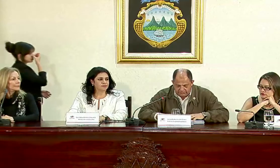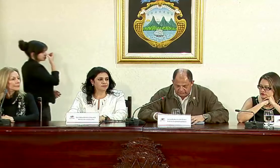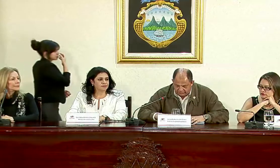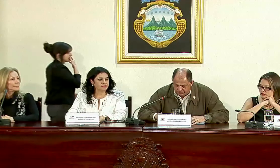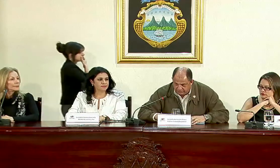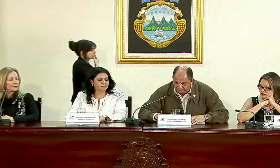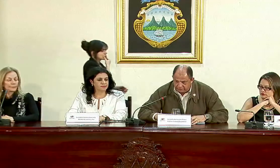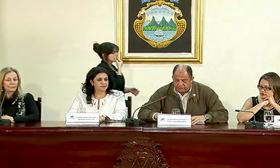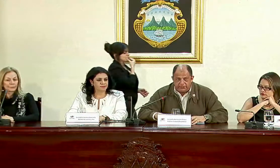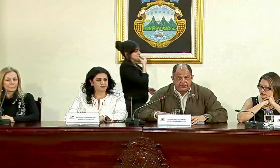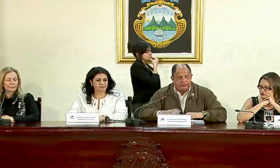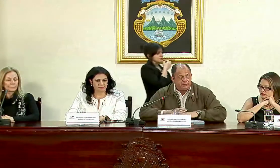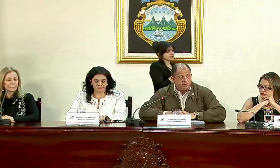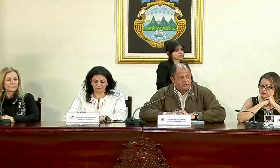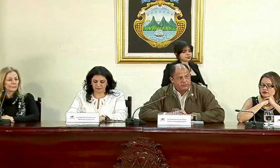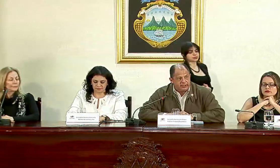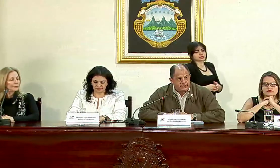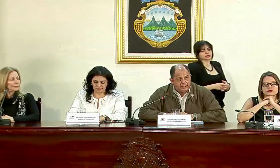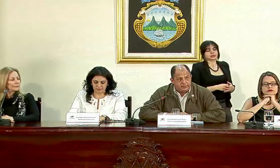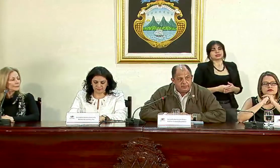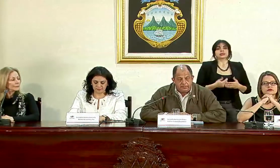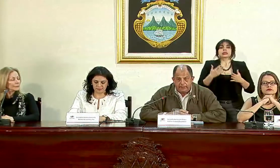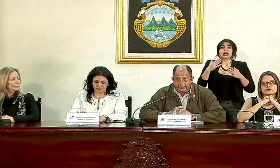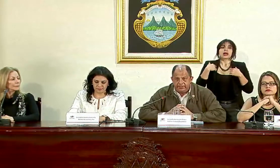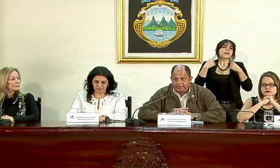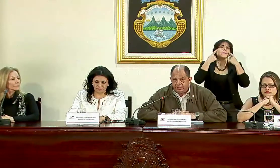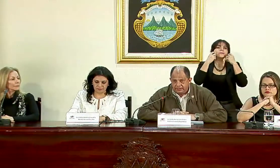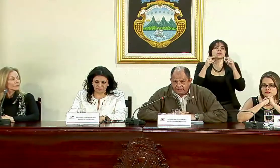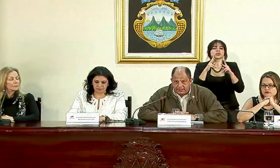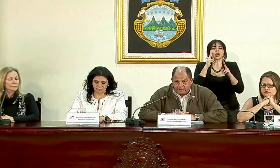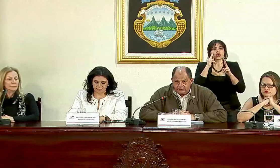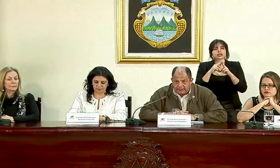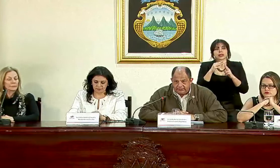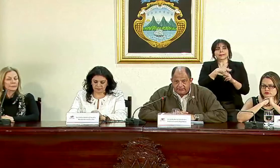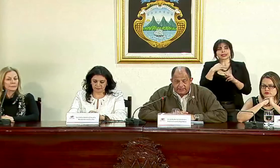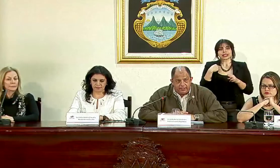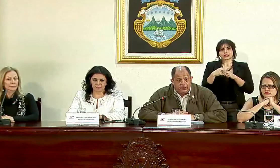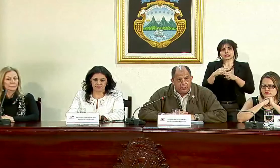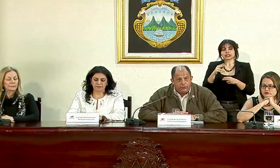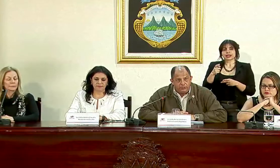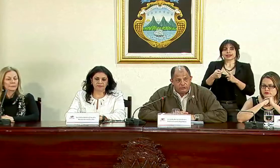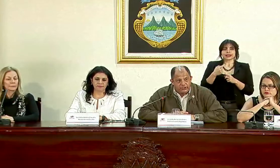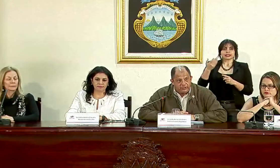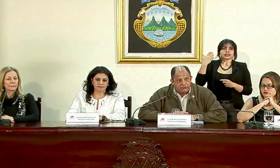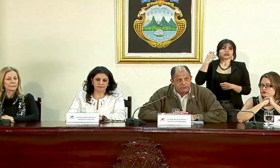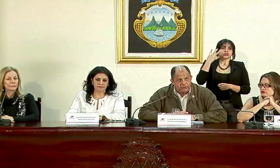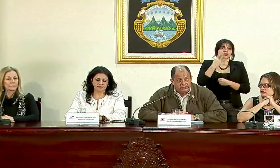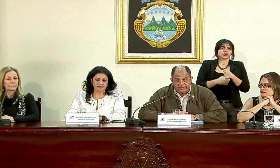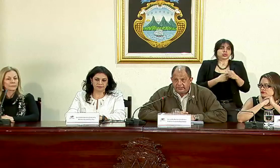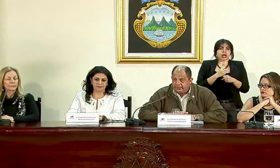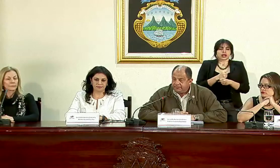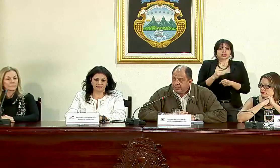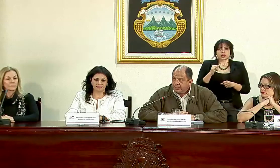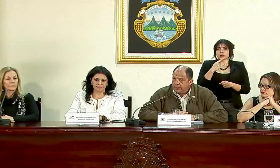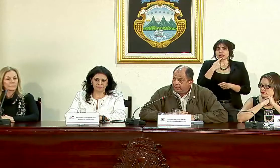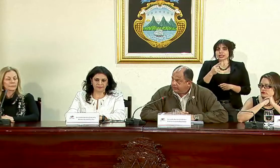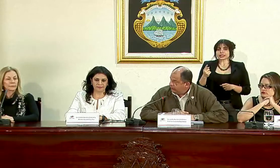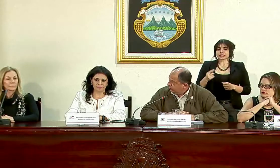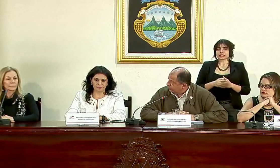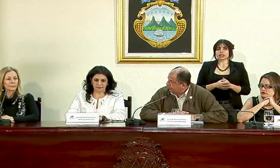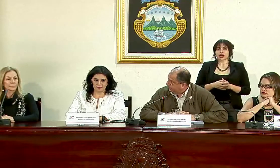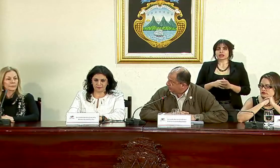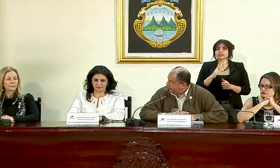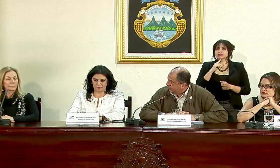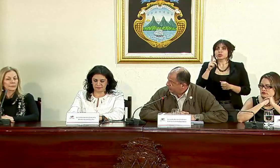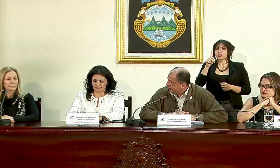Bueno, he tenido la fortuna de conocer a la ministra designada desde hace ya muchos años como les decía ha